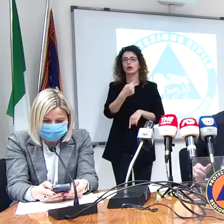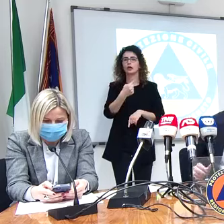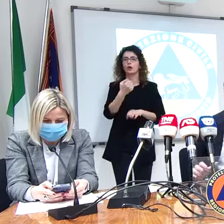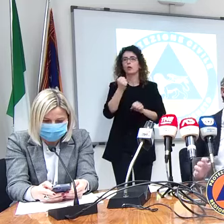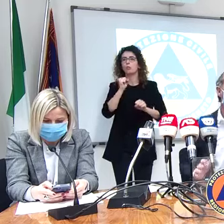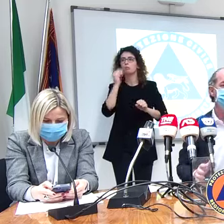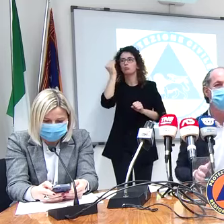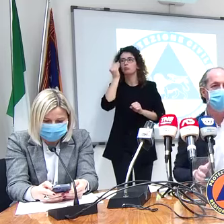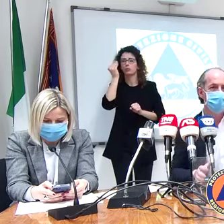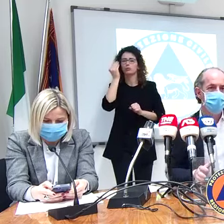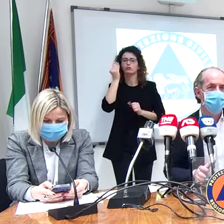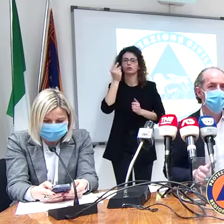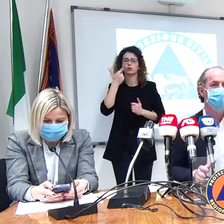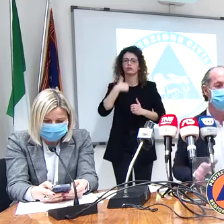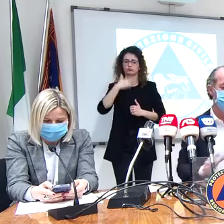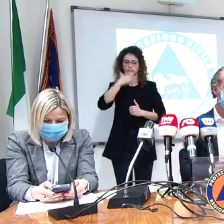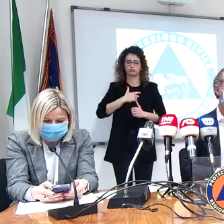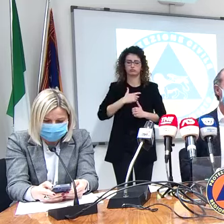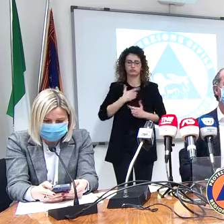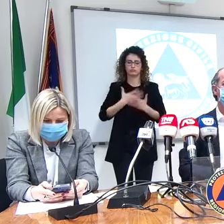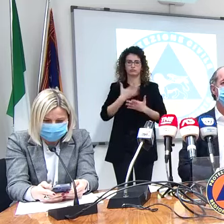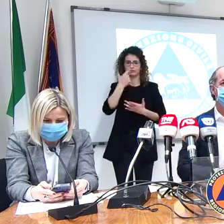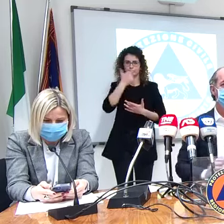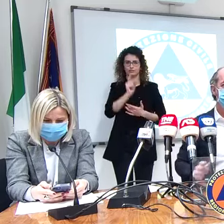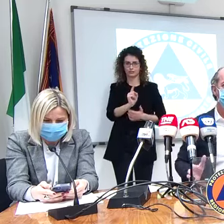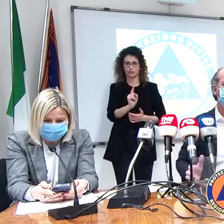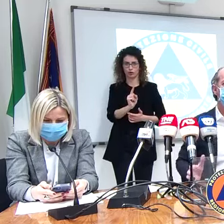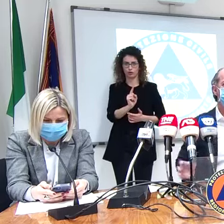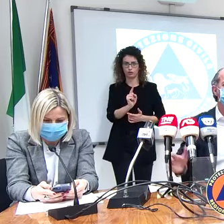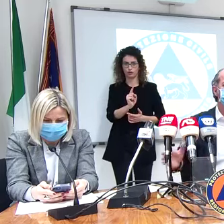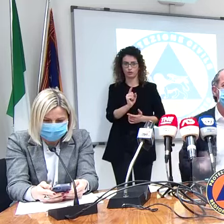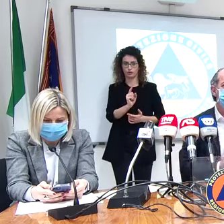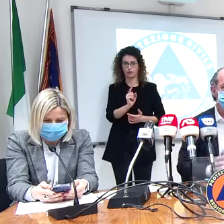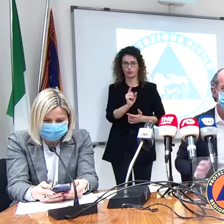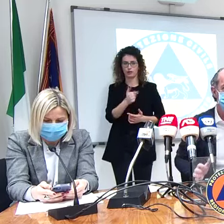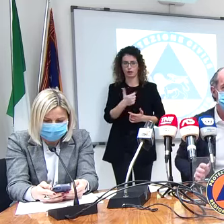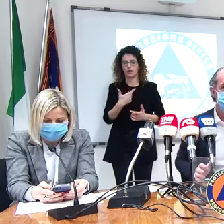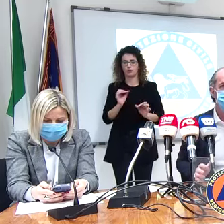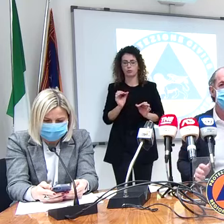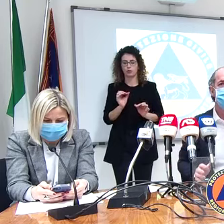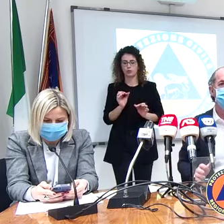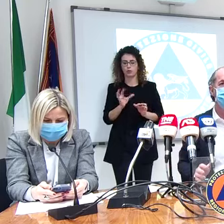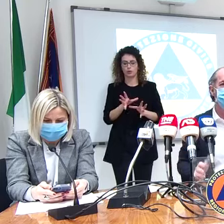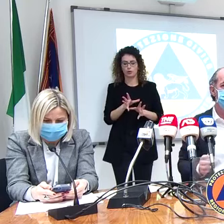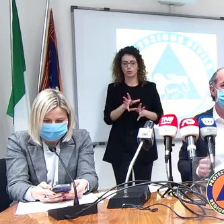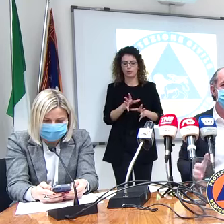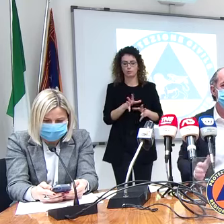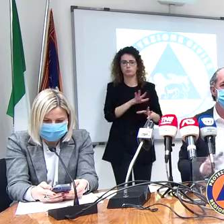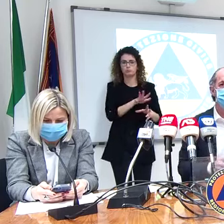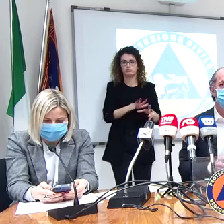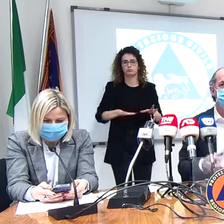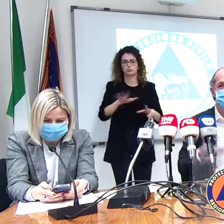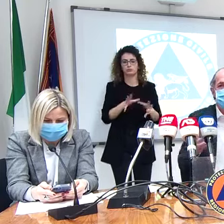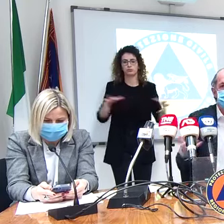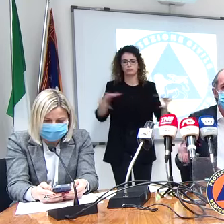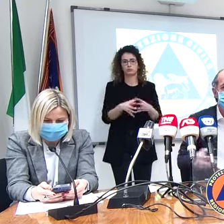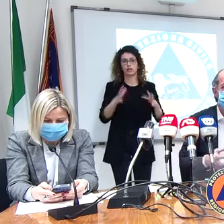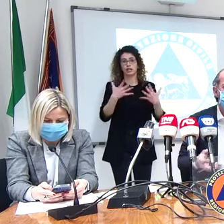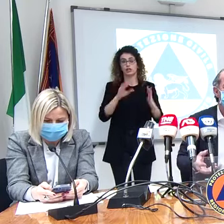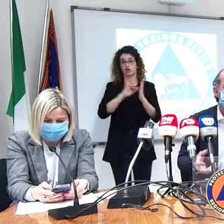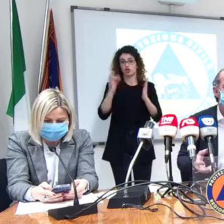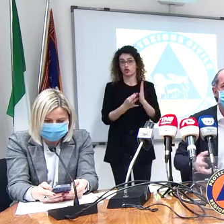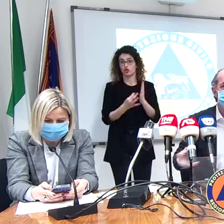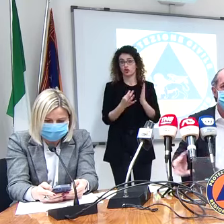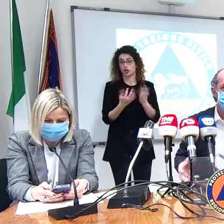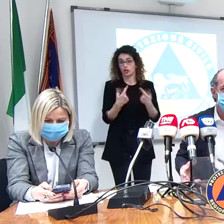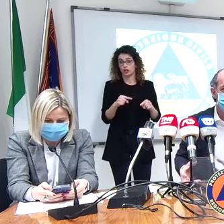a me e non so quali siano gli elementi per fare questo vuoto sanitario di dieci giorni immagino che sia quello del contagio che comunque nei